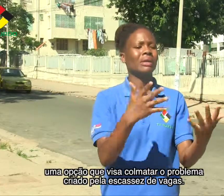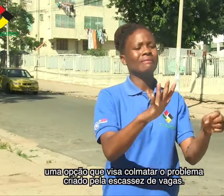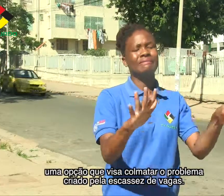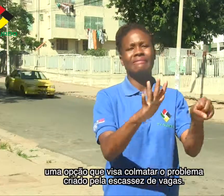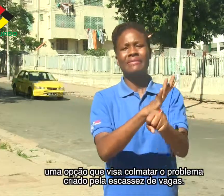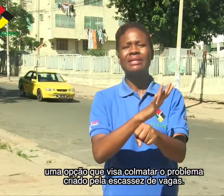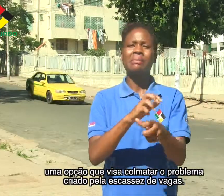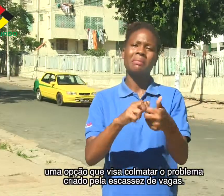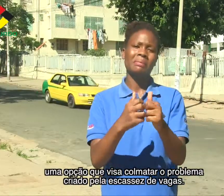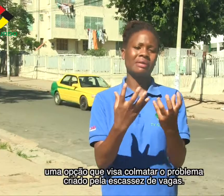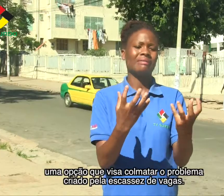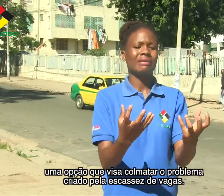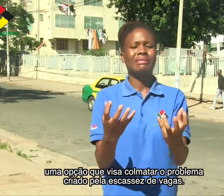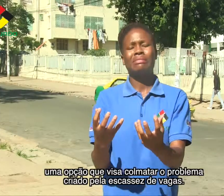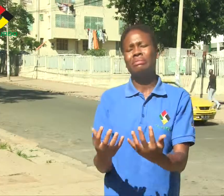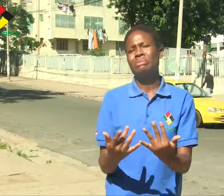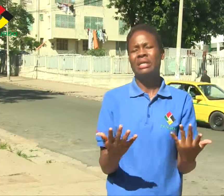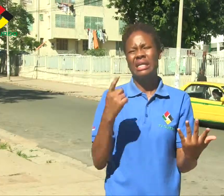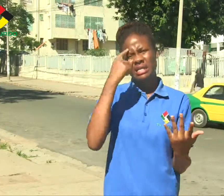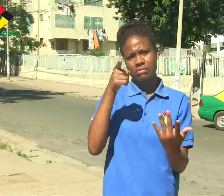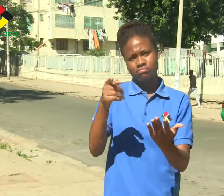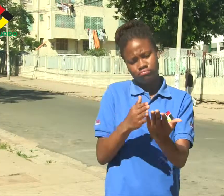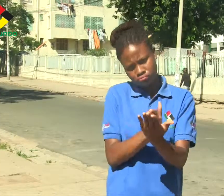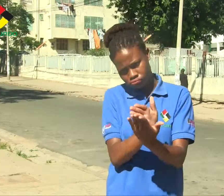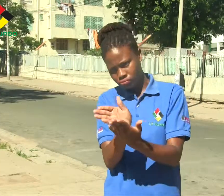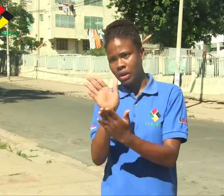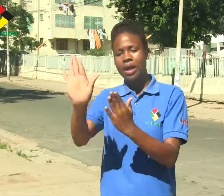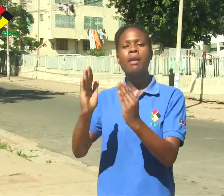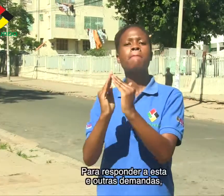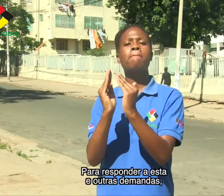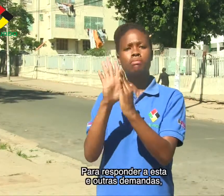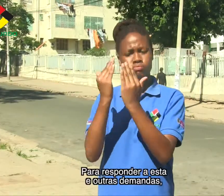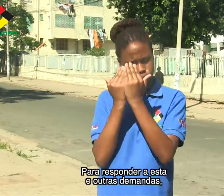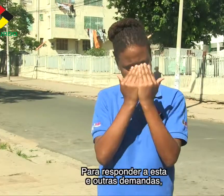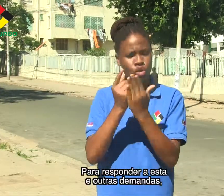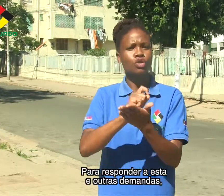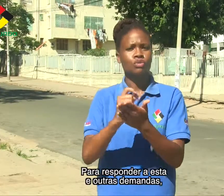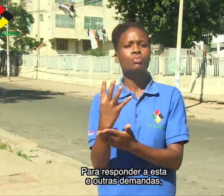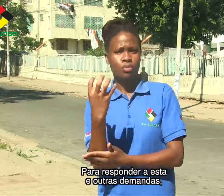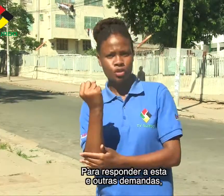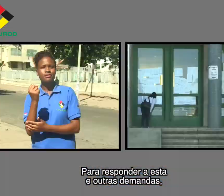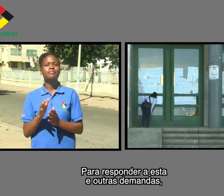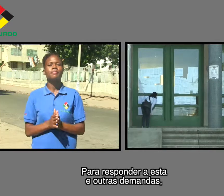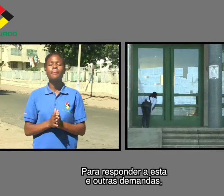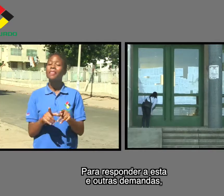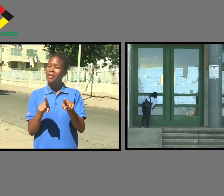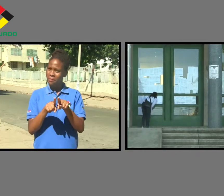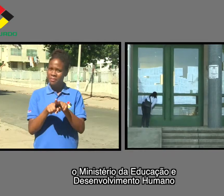criado pela escassez de vagas. Para responder a estas e outras demandas, o